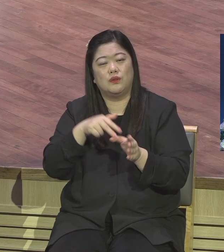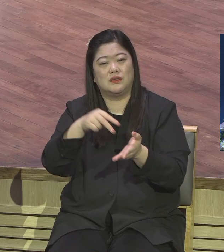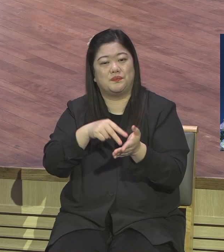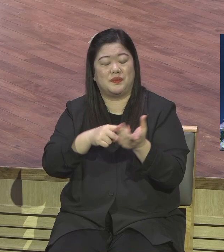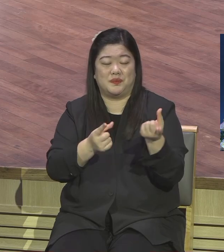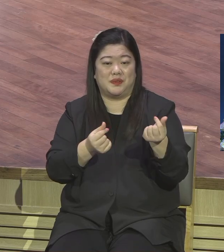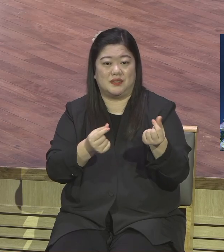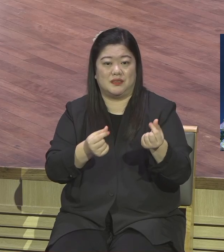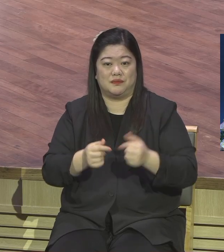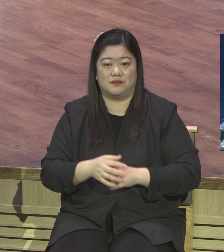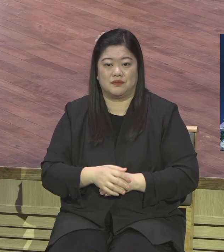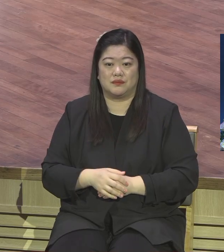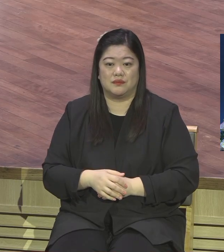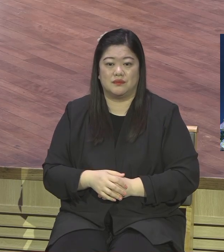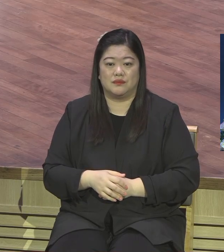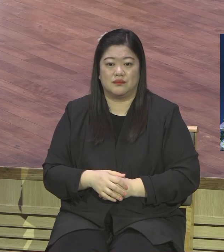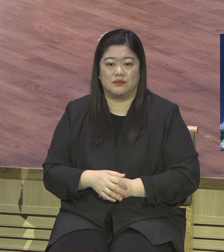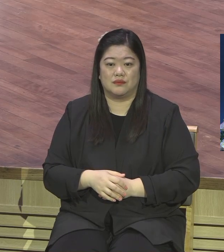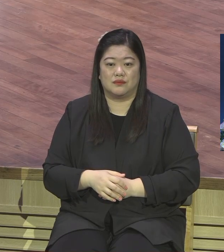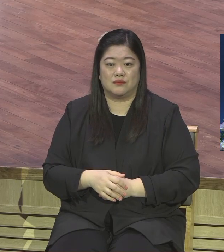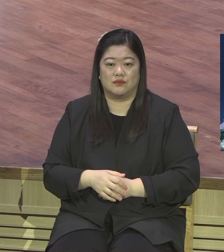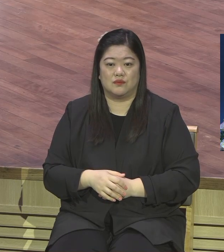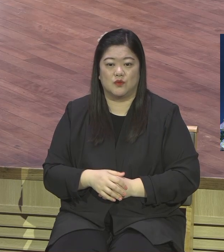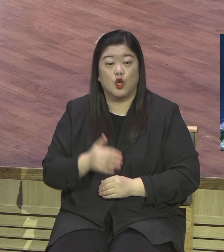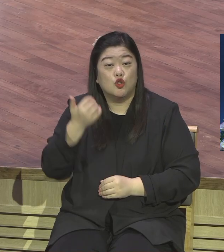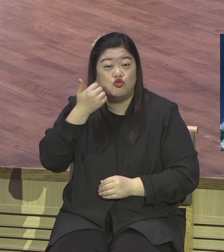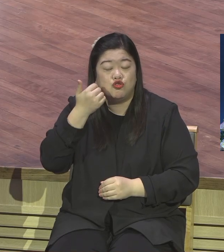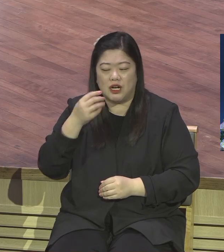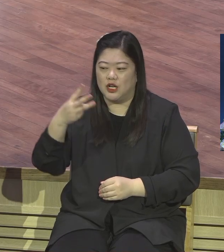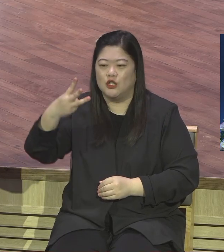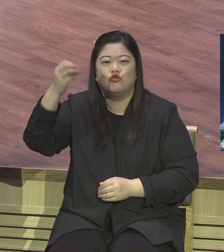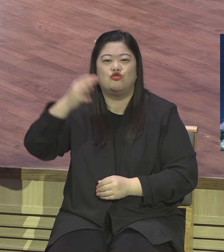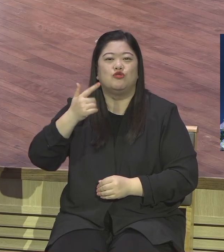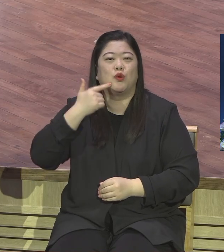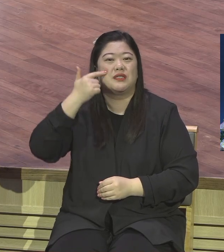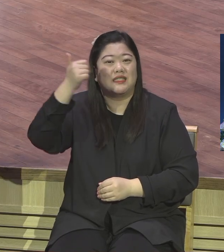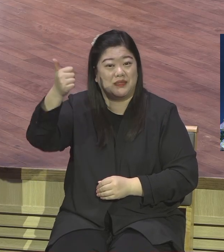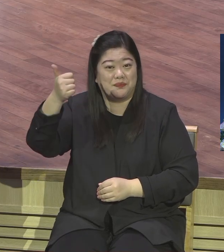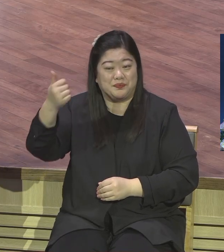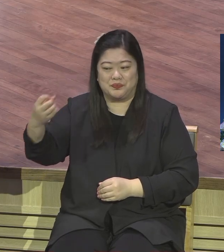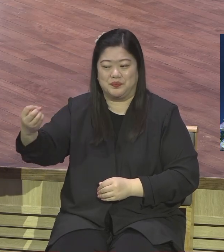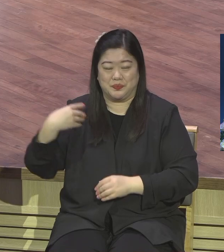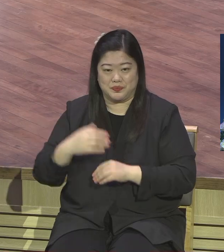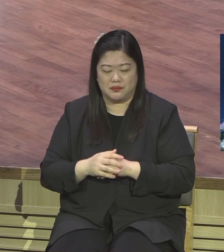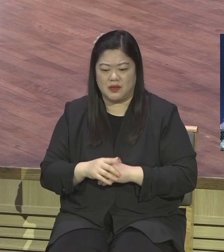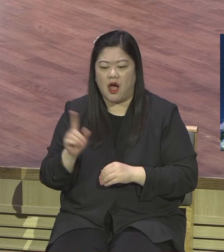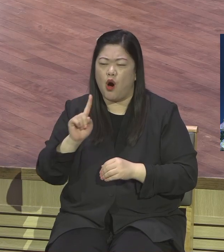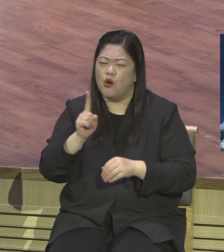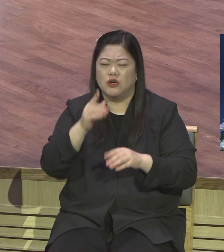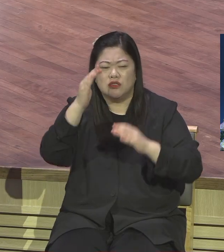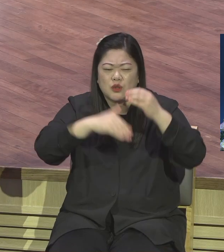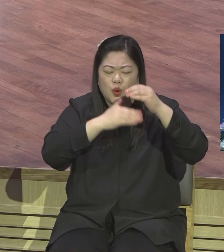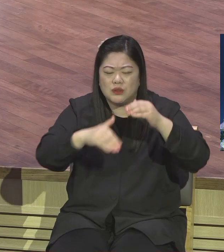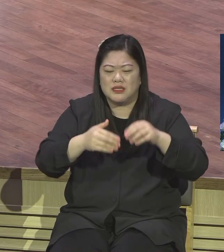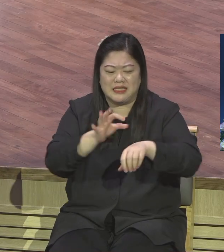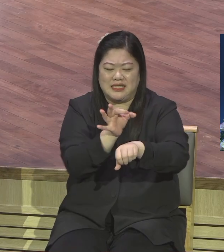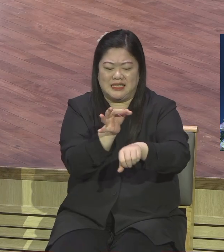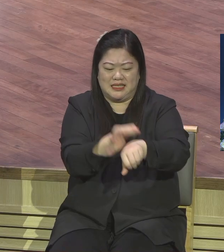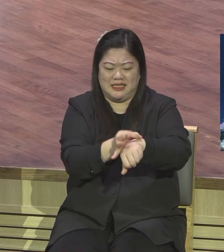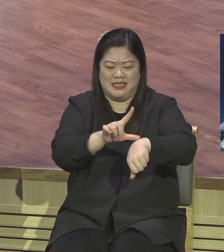유목사는 누가 로렉스를 하나 줬는데 로렉스를 타고 설교를 했는데 이 설교를 어느 분이 보더니 목사가